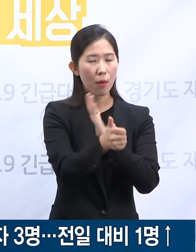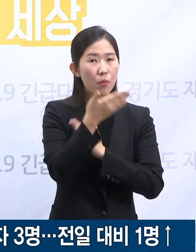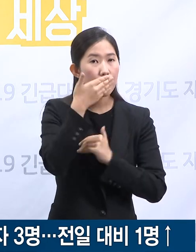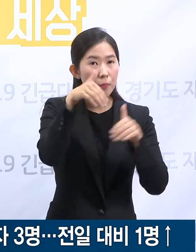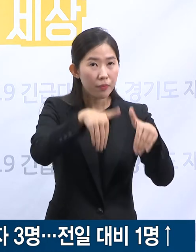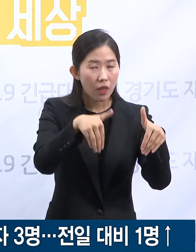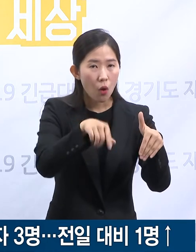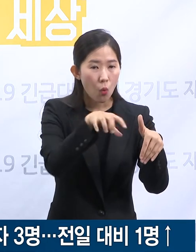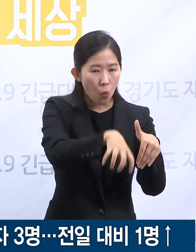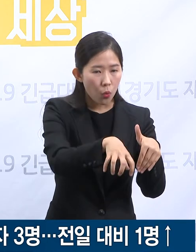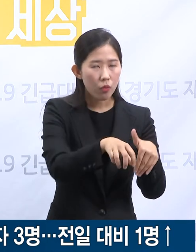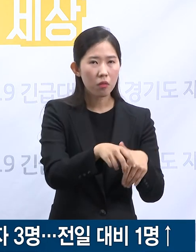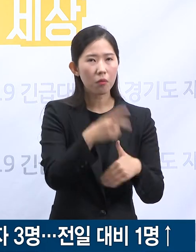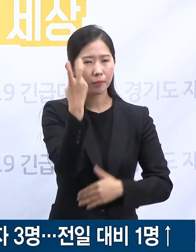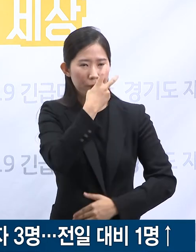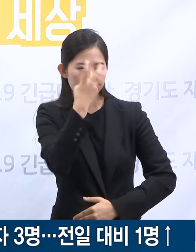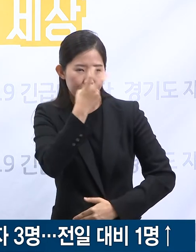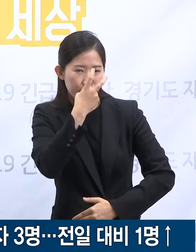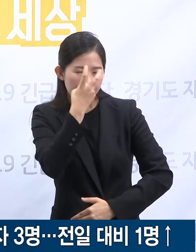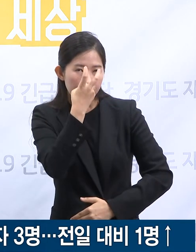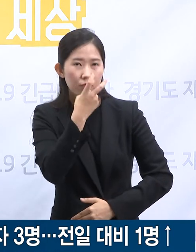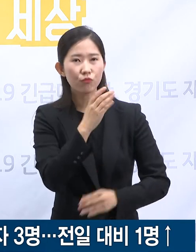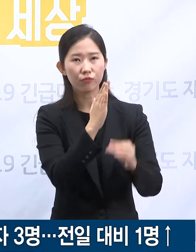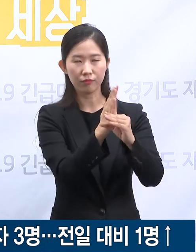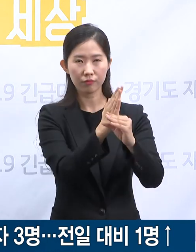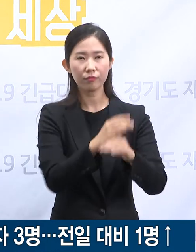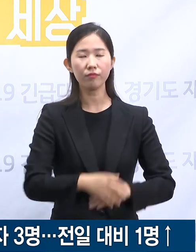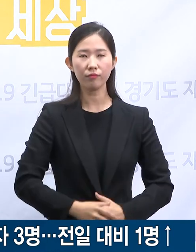심층 역학조사 및 모니터링을 진행 중입니다.